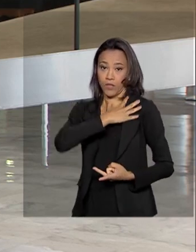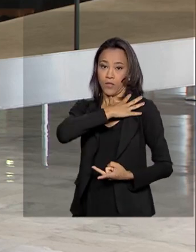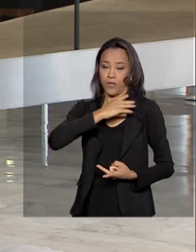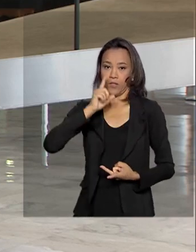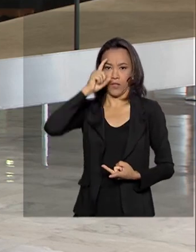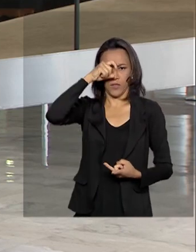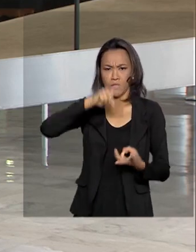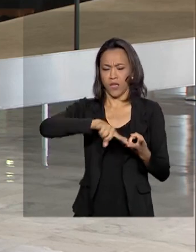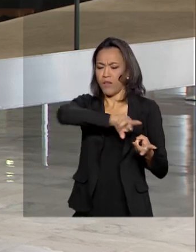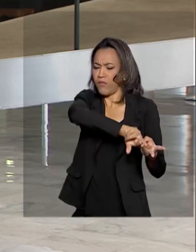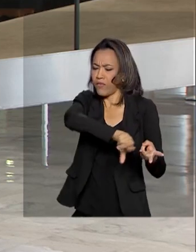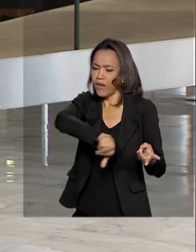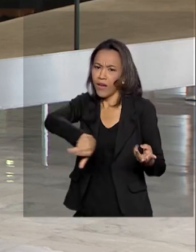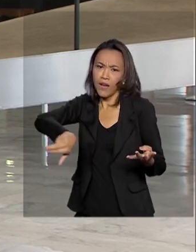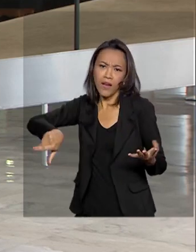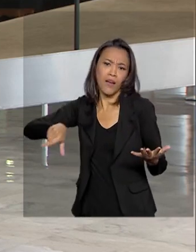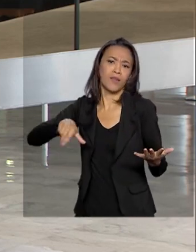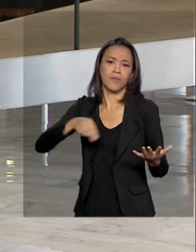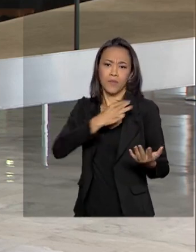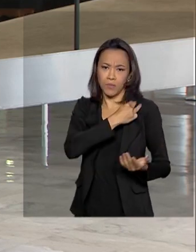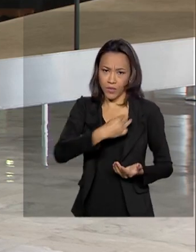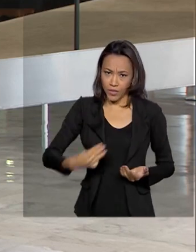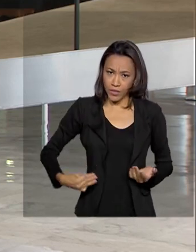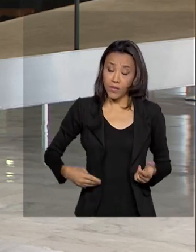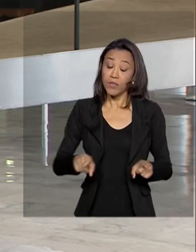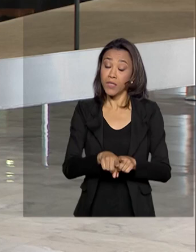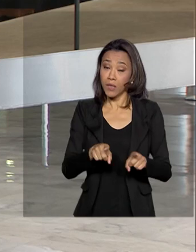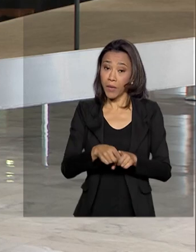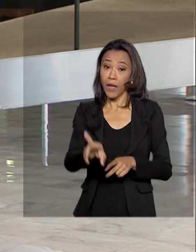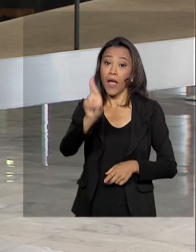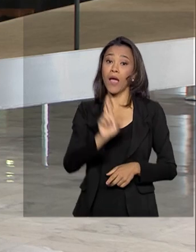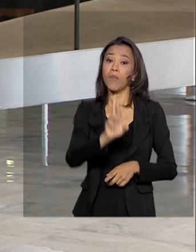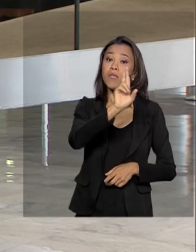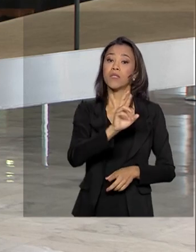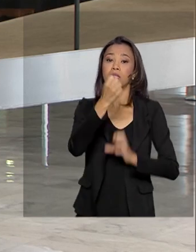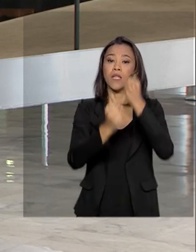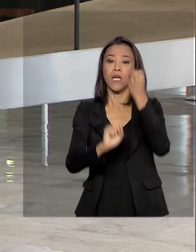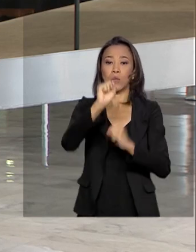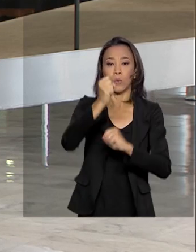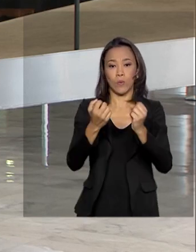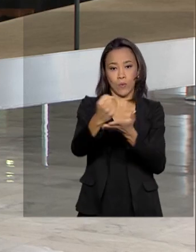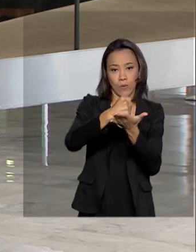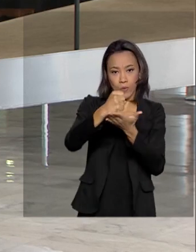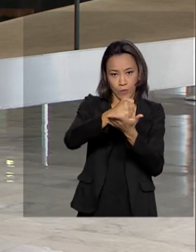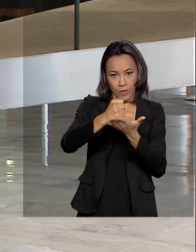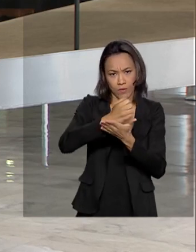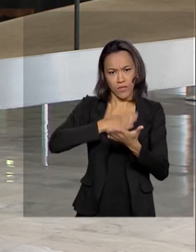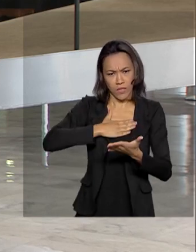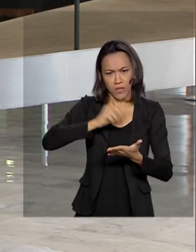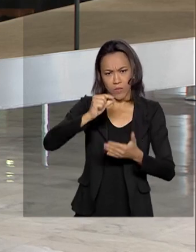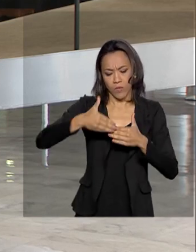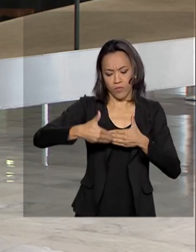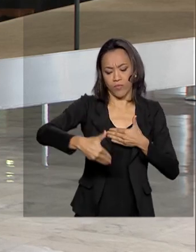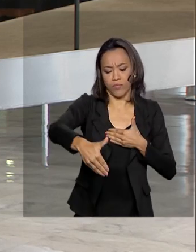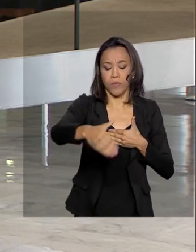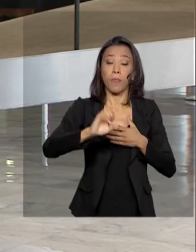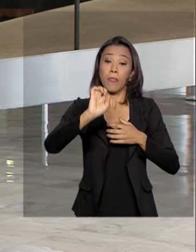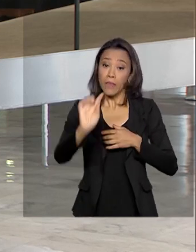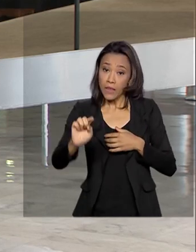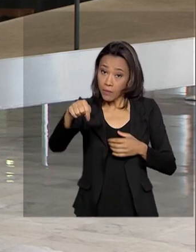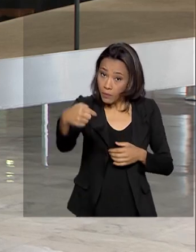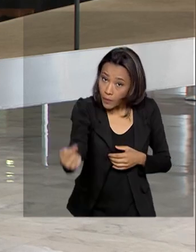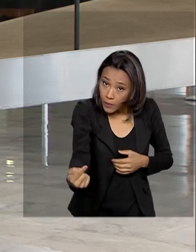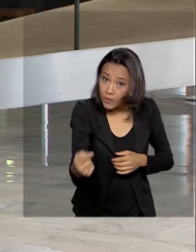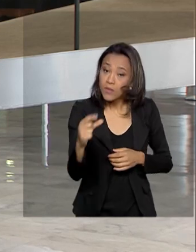e integrantes da indústria farmacêutica. Vai ser daqui a pouquinho, às 10h30, aqui no Palácio do Planalto. Em seguida, o presidente Jair